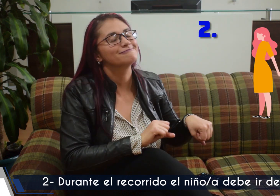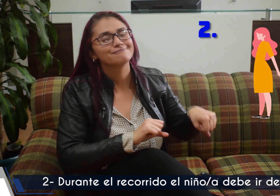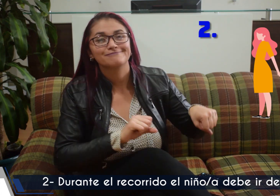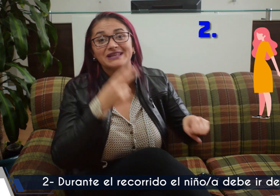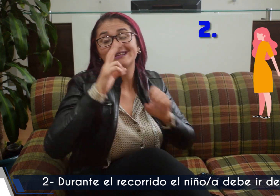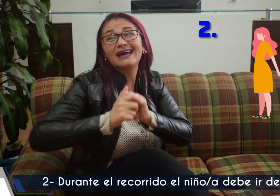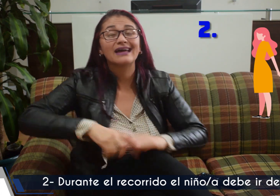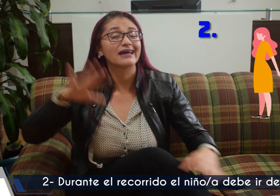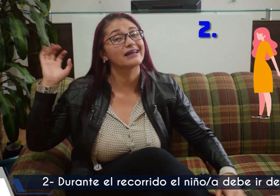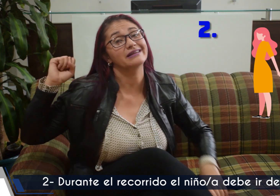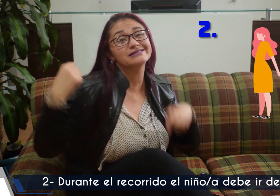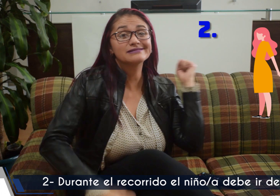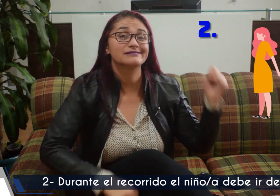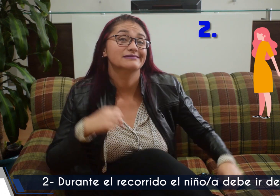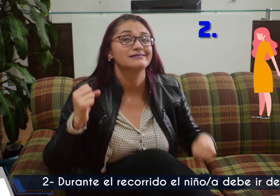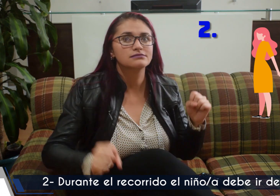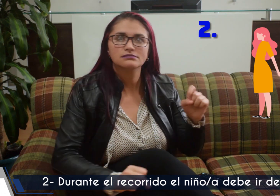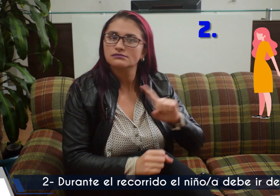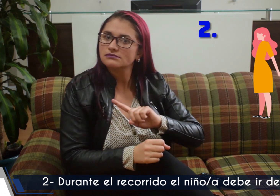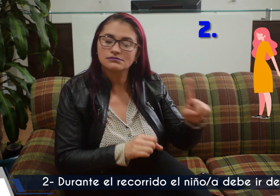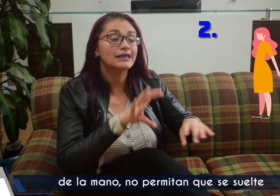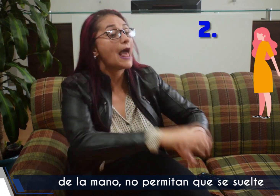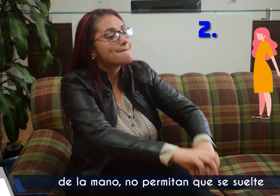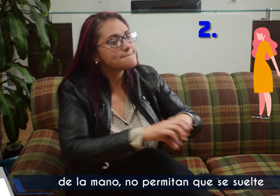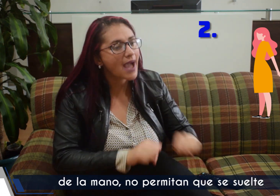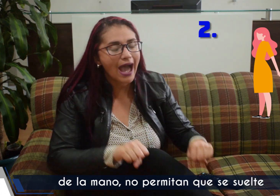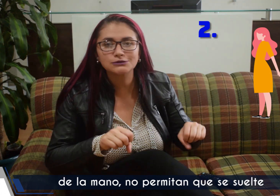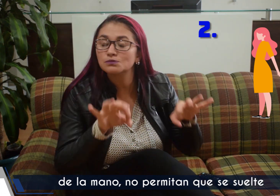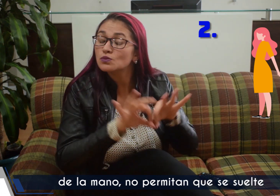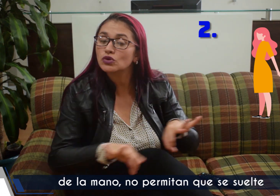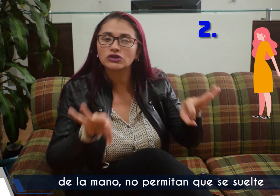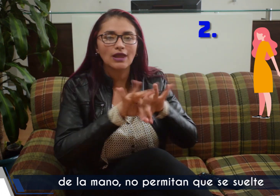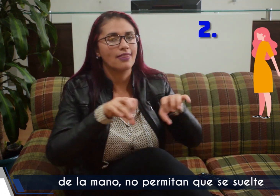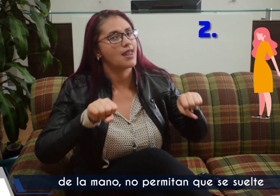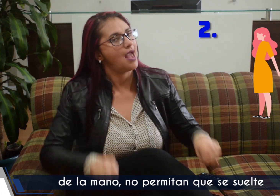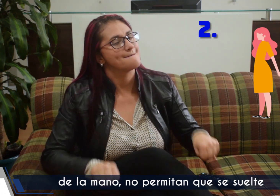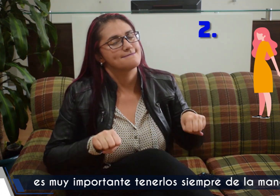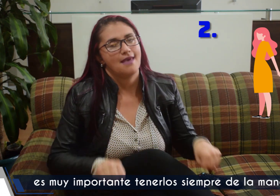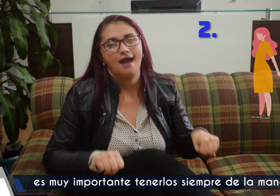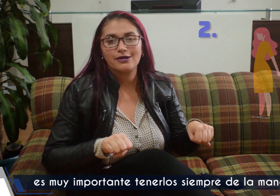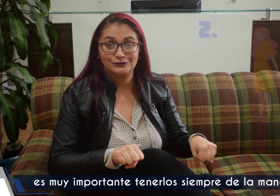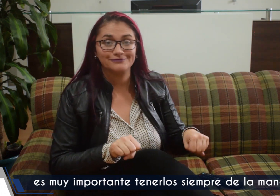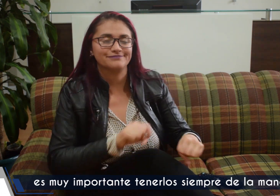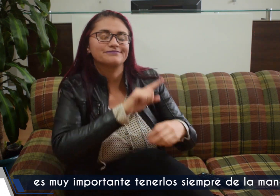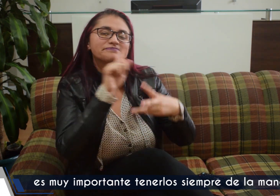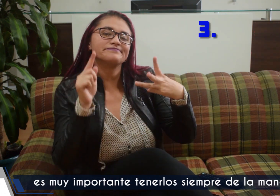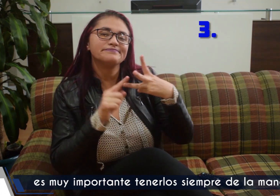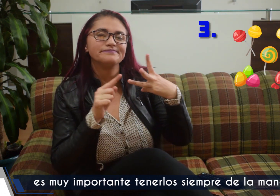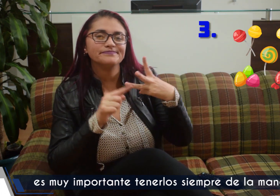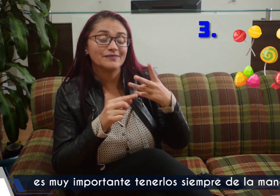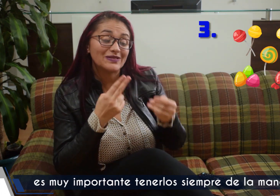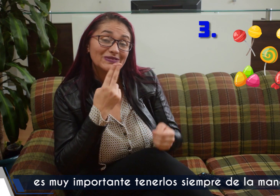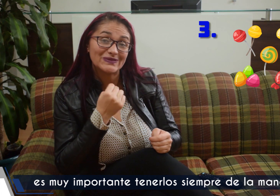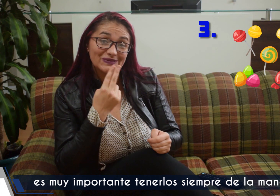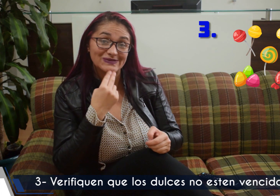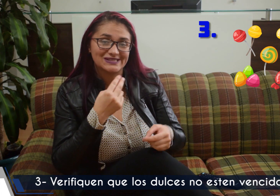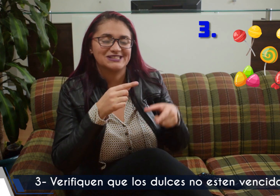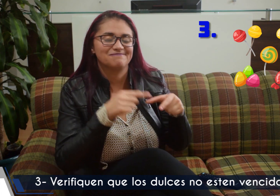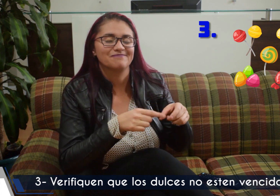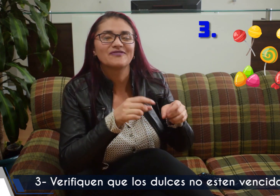recorrido el niño o niña debe ir de la mano no permitan que se suelte es muy importante tenerlos siempre de la mano tercero